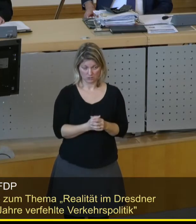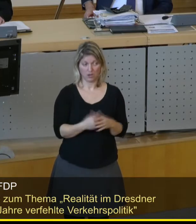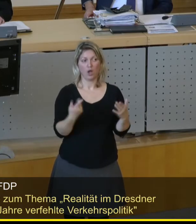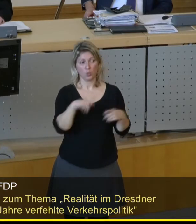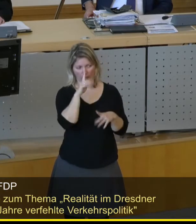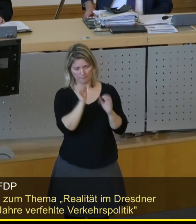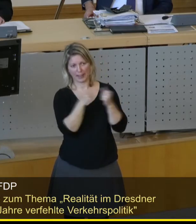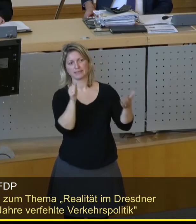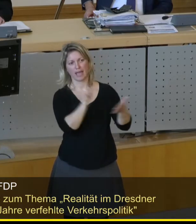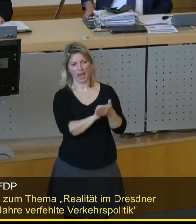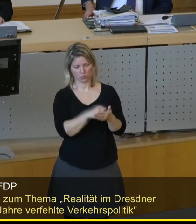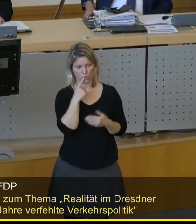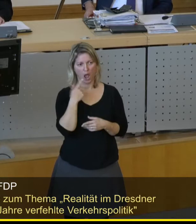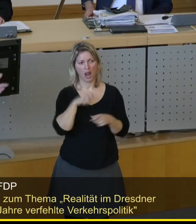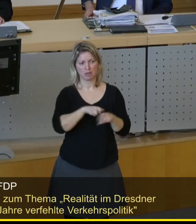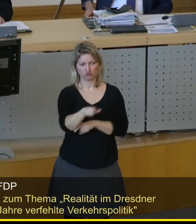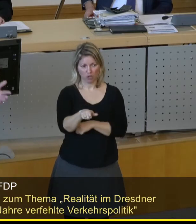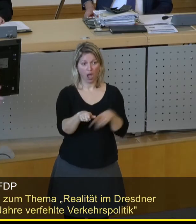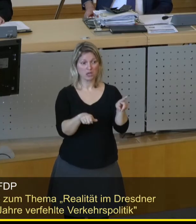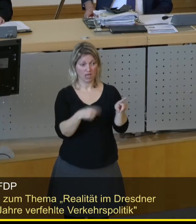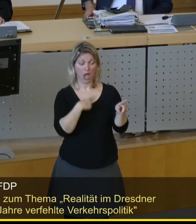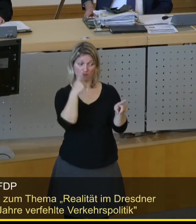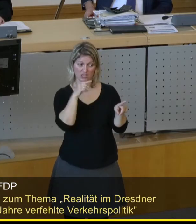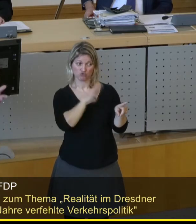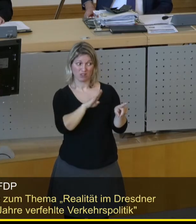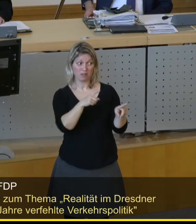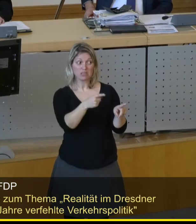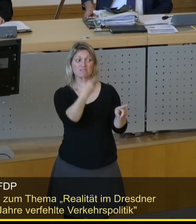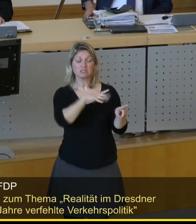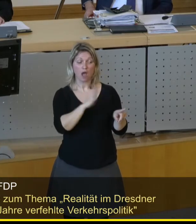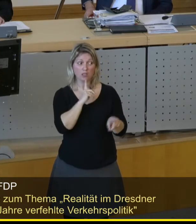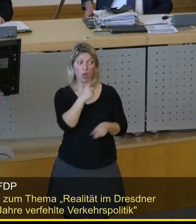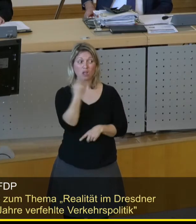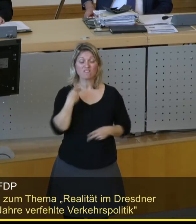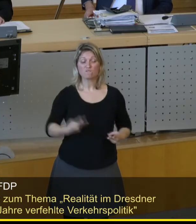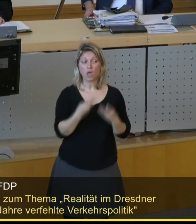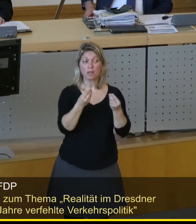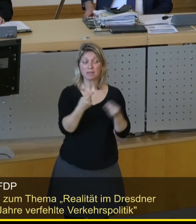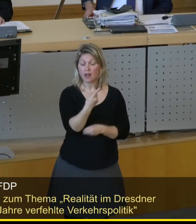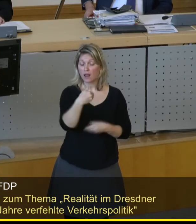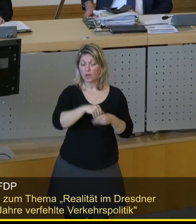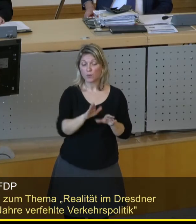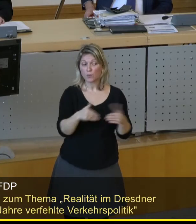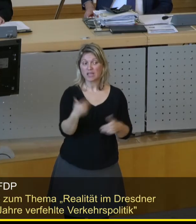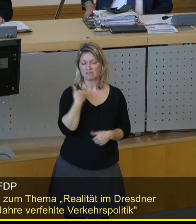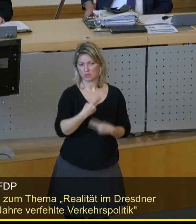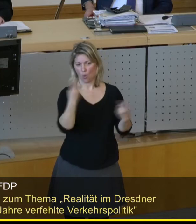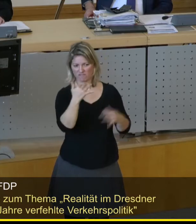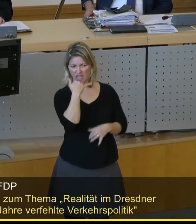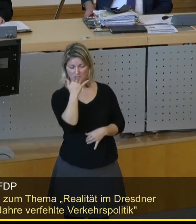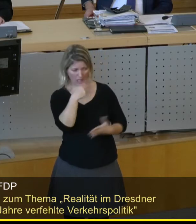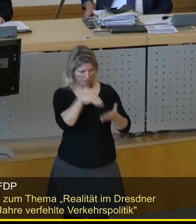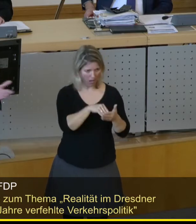Bild-Zeitung, Albersstraße, Schulte-Wissermann, Sie haben uns angelogen, das wissen Sie. Es gab gar keine Fördermittel, ein Riesenskandal. Was erzählen Sie hier eigentlich?